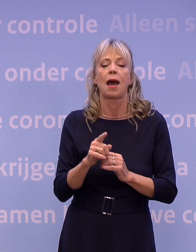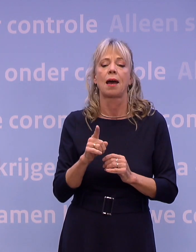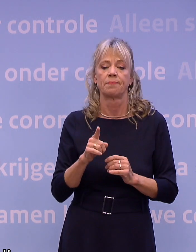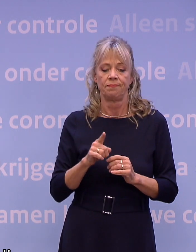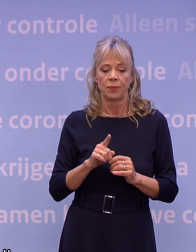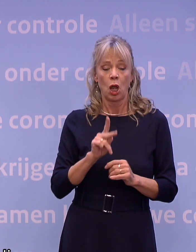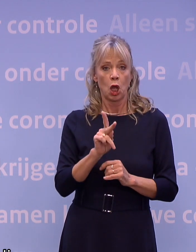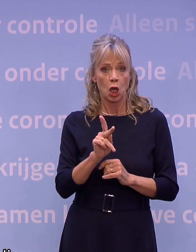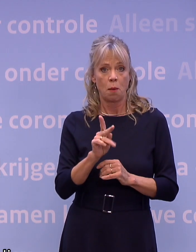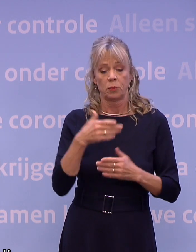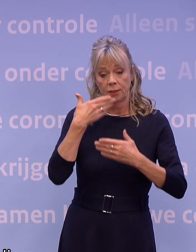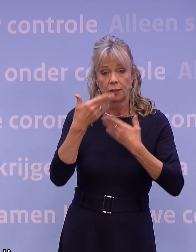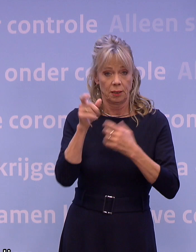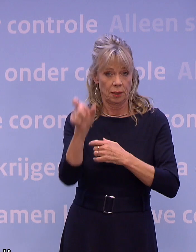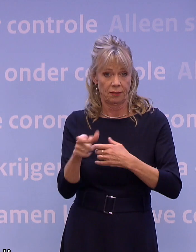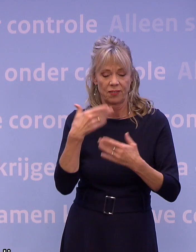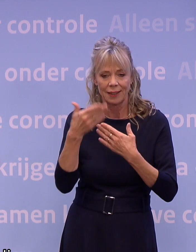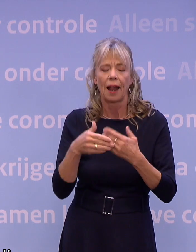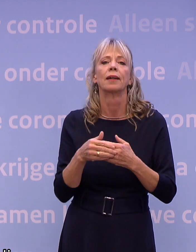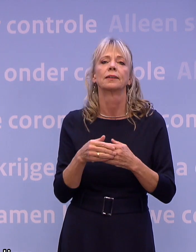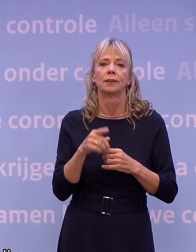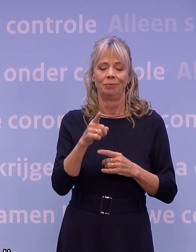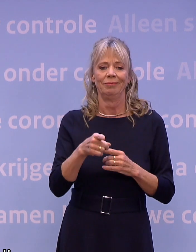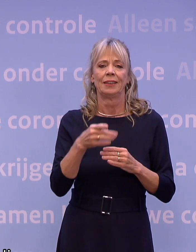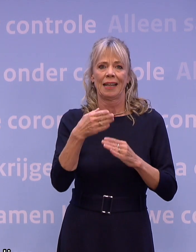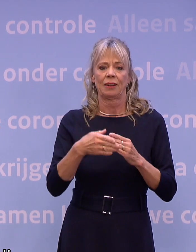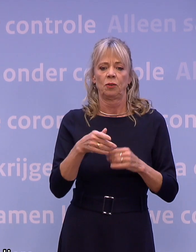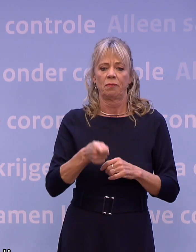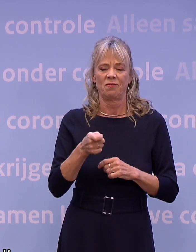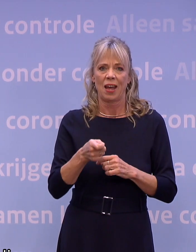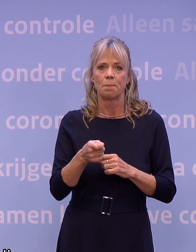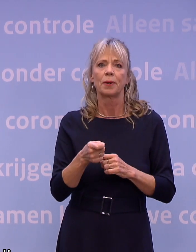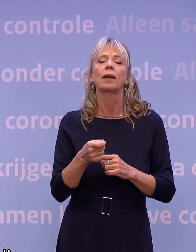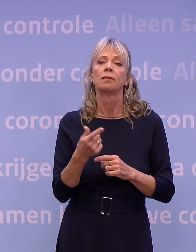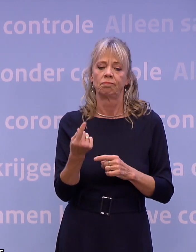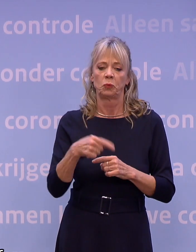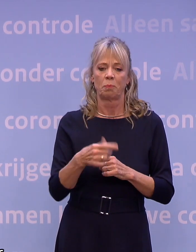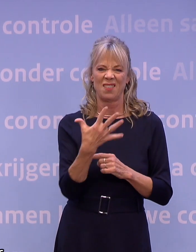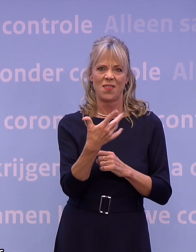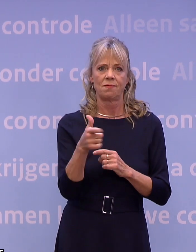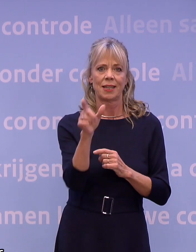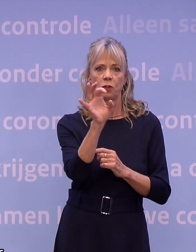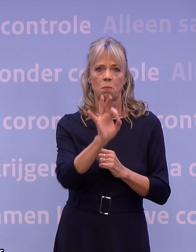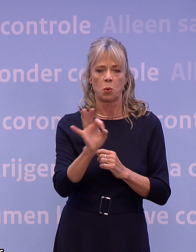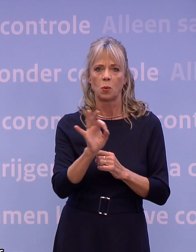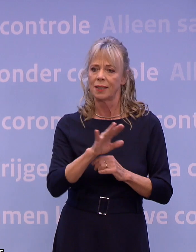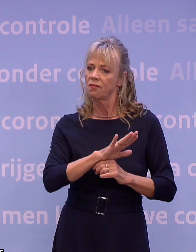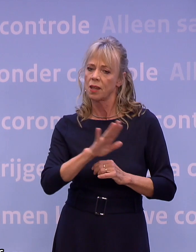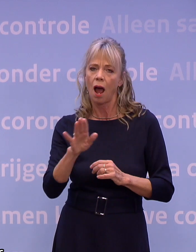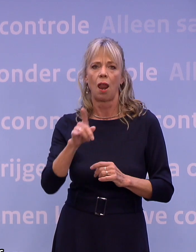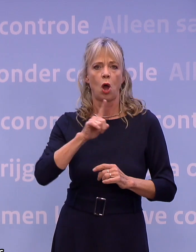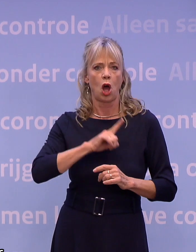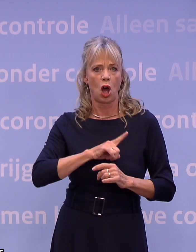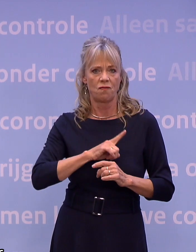november drie kwart van alle reguliere ziekenhuisopnames moeten afzeggen als de besmettingscijfers in het